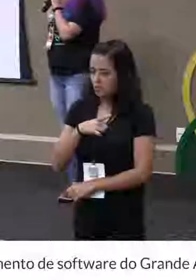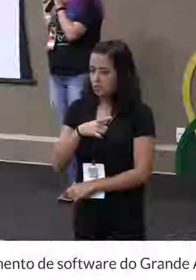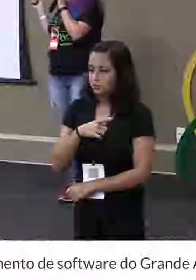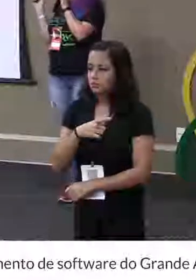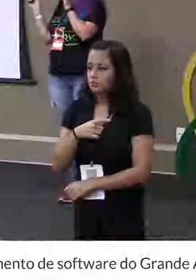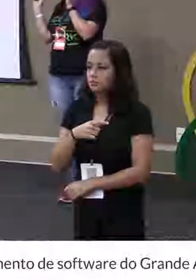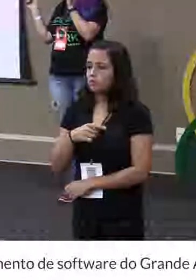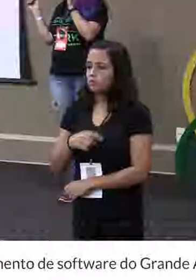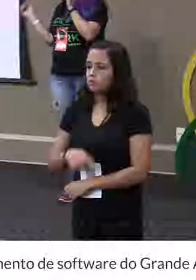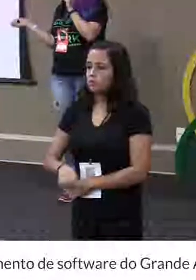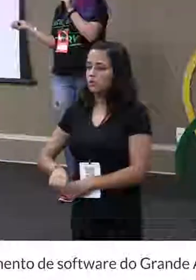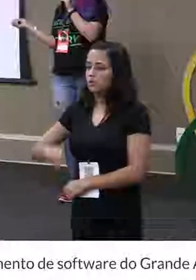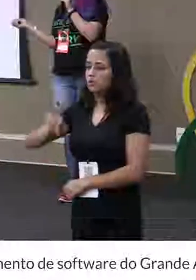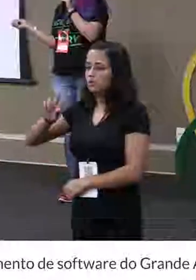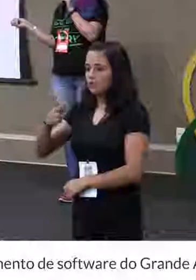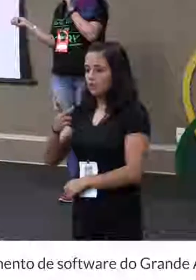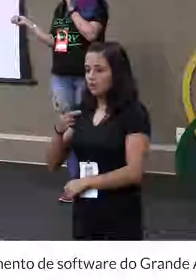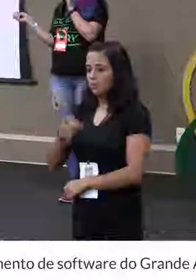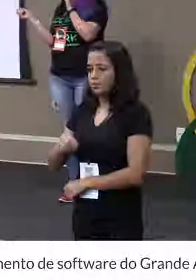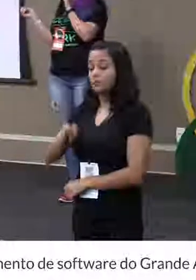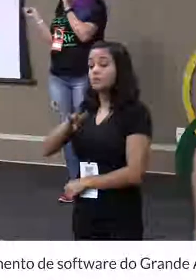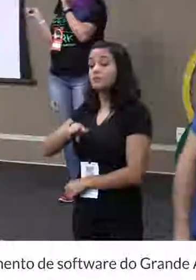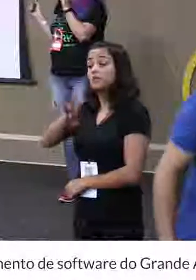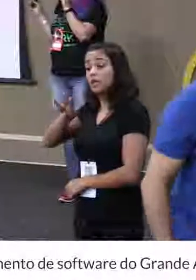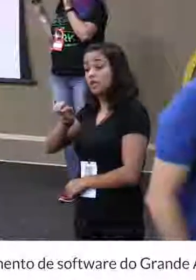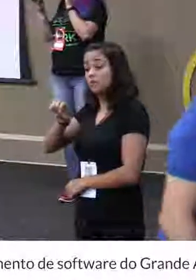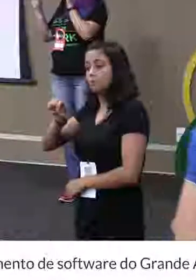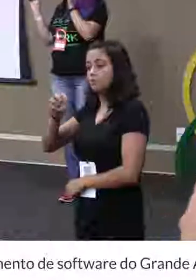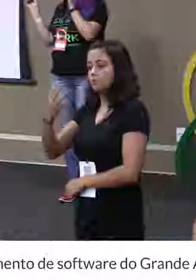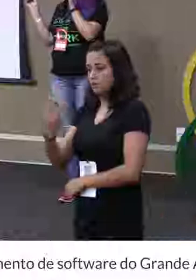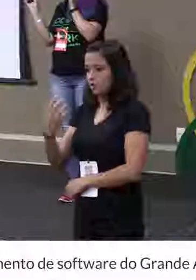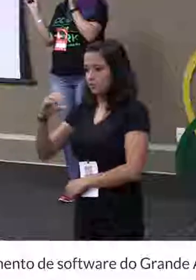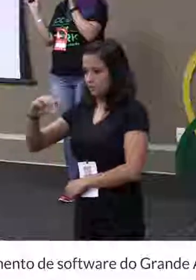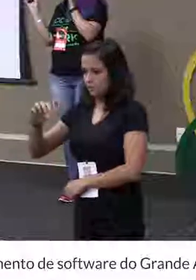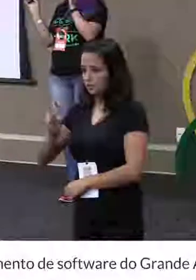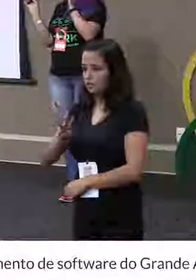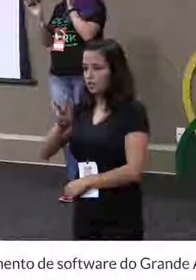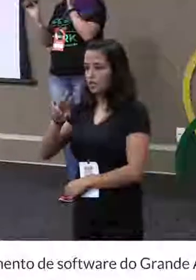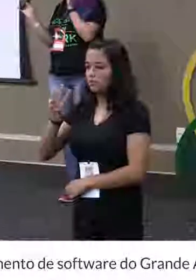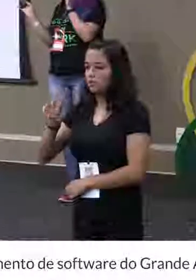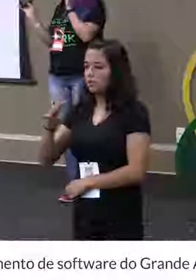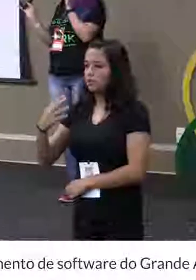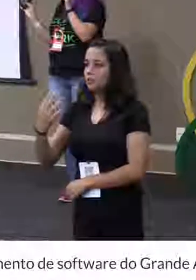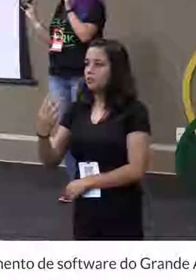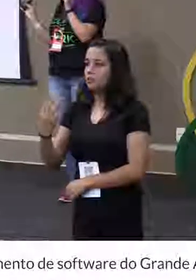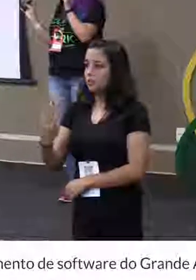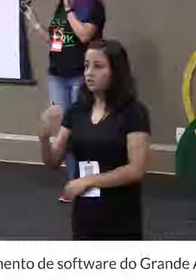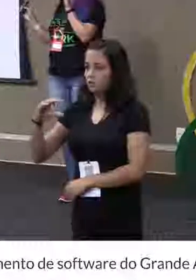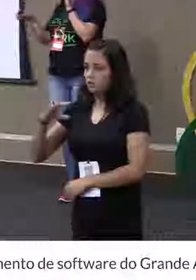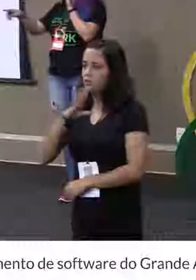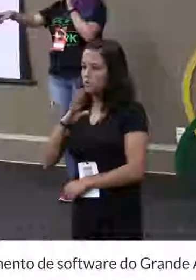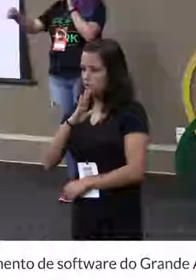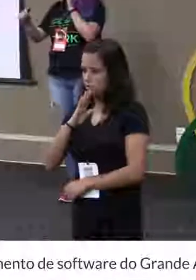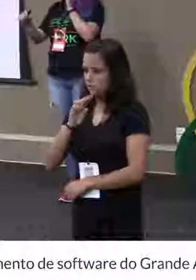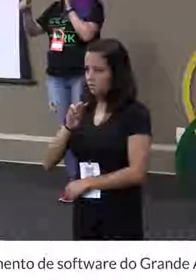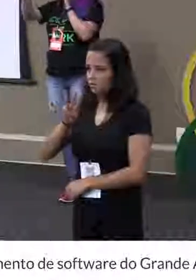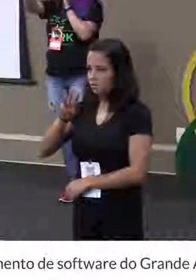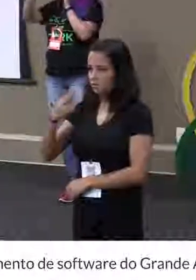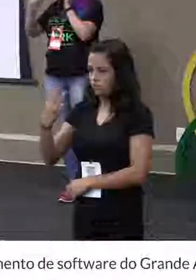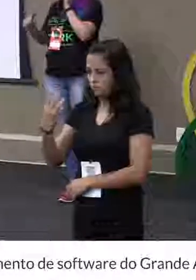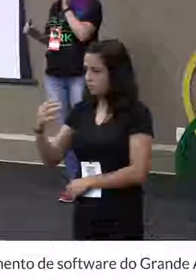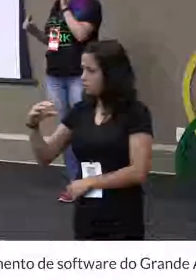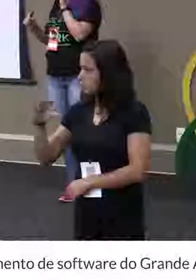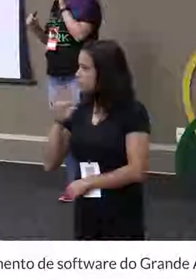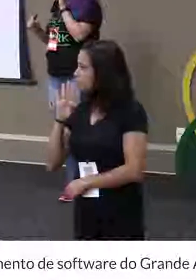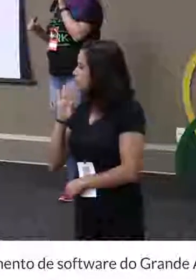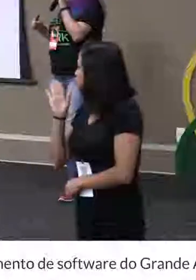chamada W3C. Todo mundo conhece? Quem não conhece? Pode levantar a mão, não precisa ficar sem graça. Aqui o Enzo,